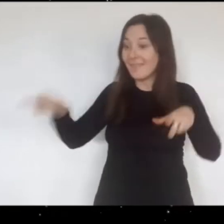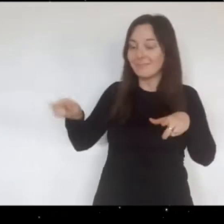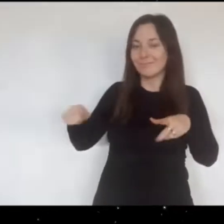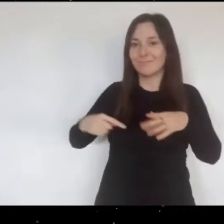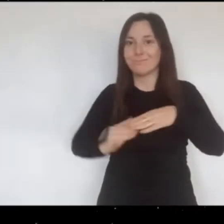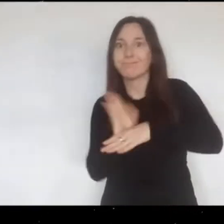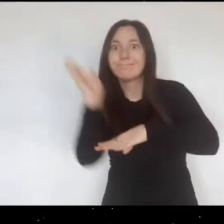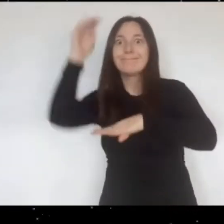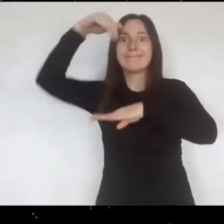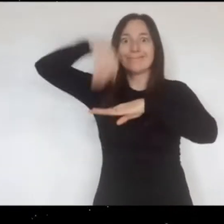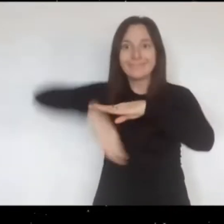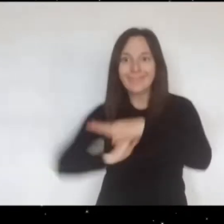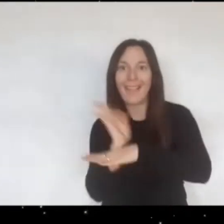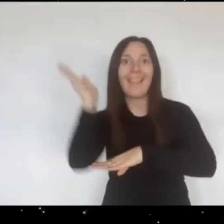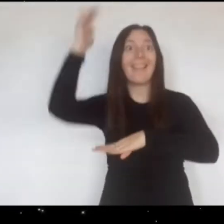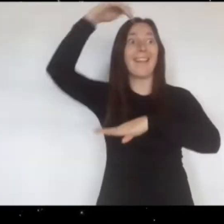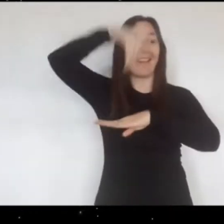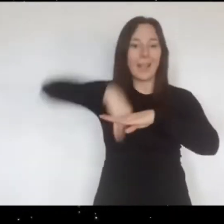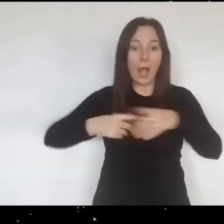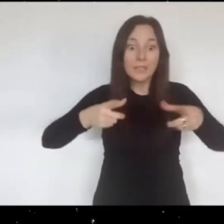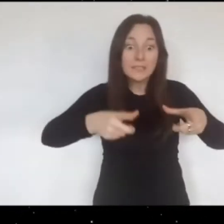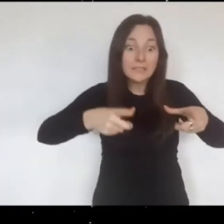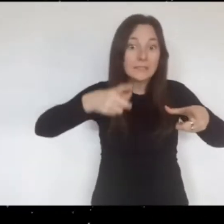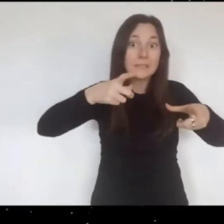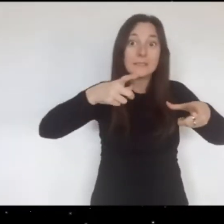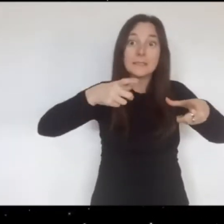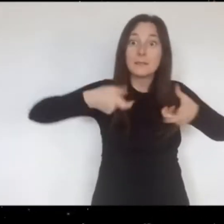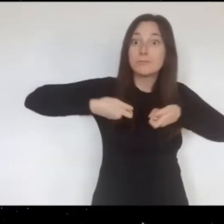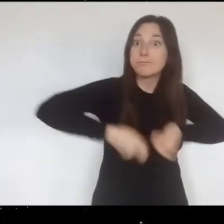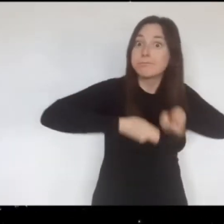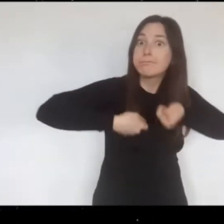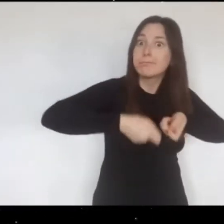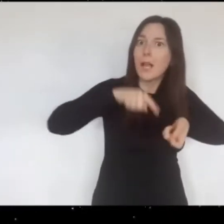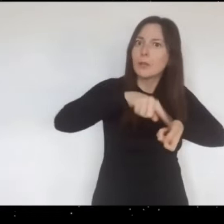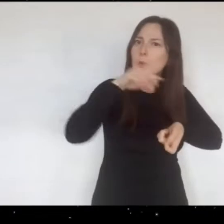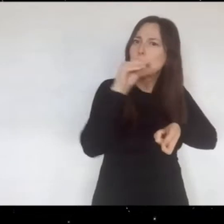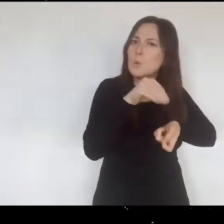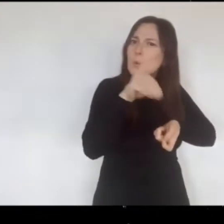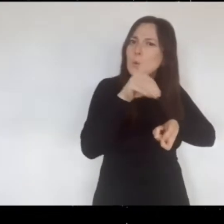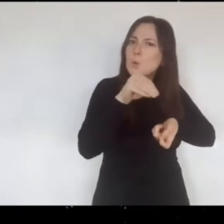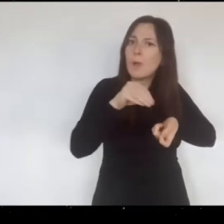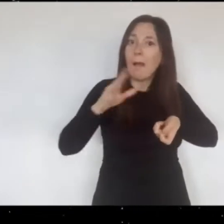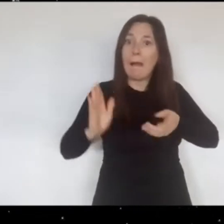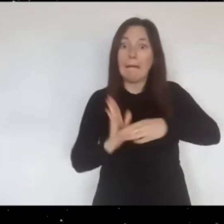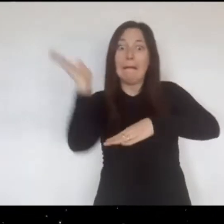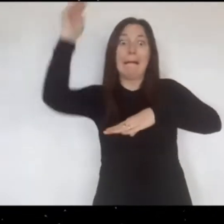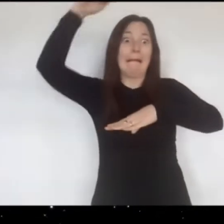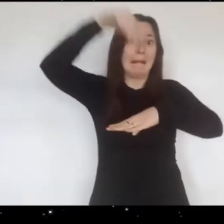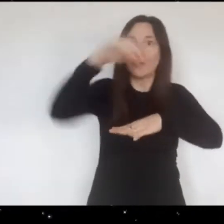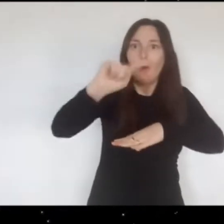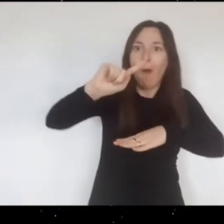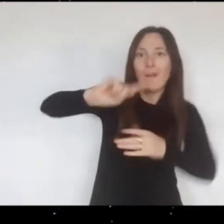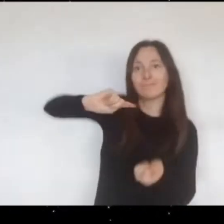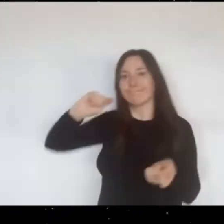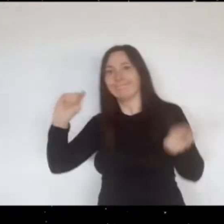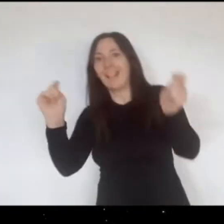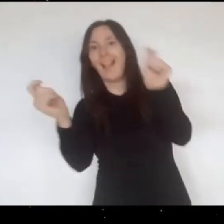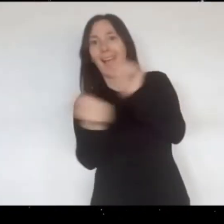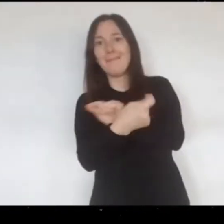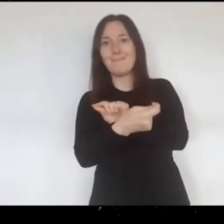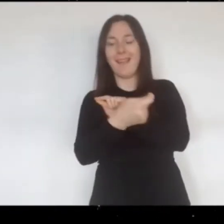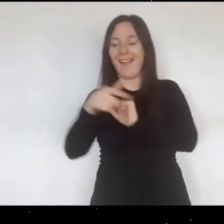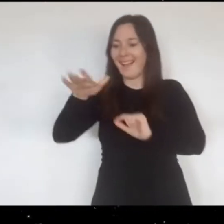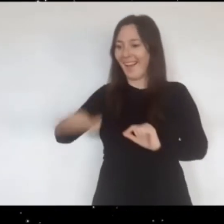tiene que volver a convertirse en Estela para no caerse dentro del sartén sucio que tiene su papá entre las manos.